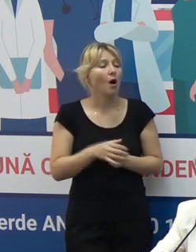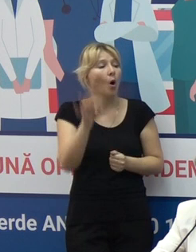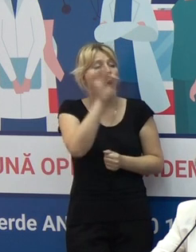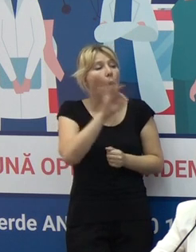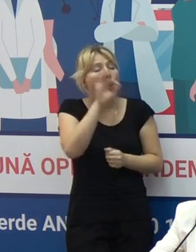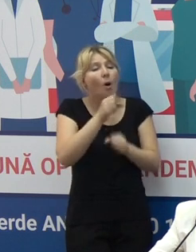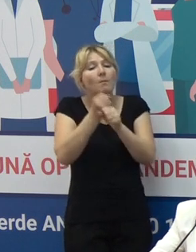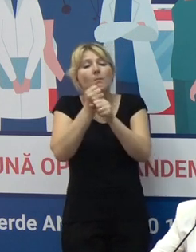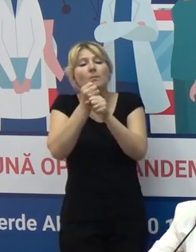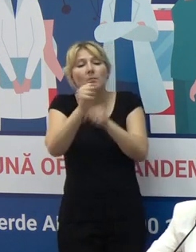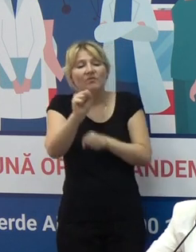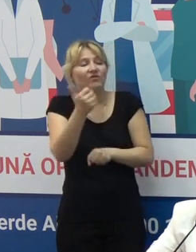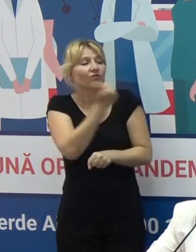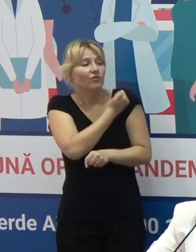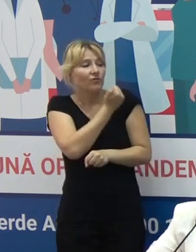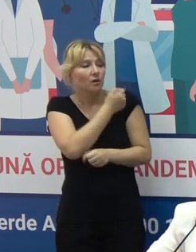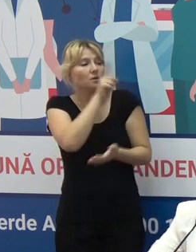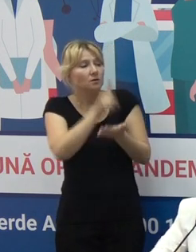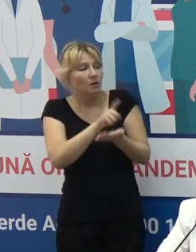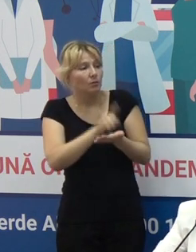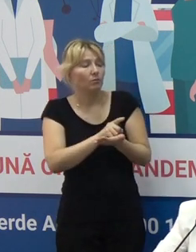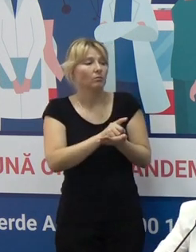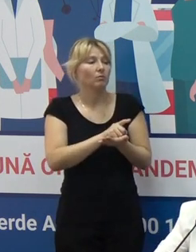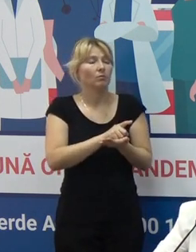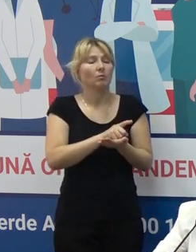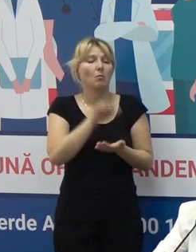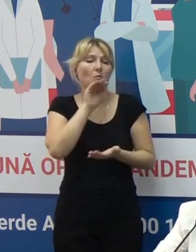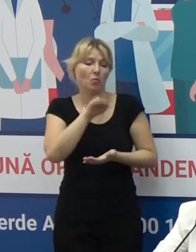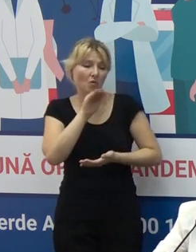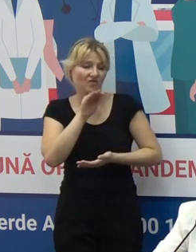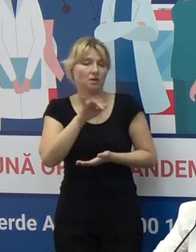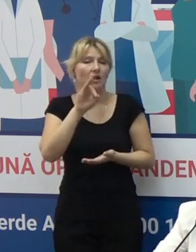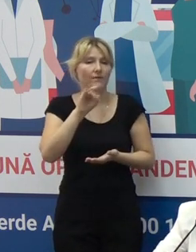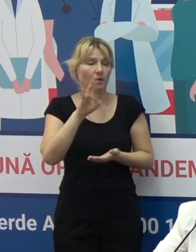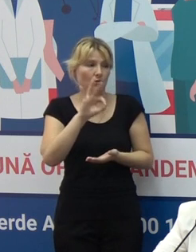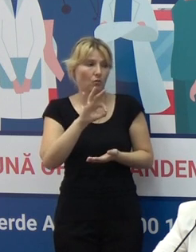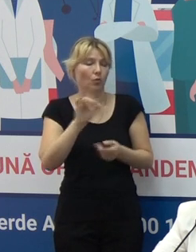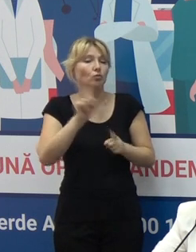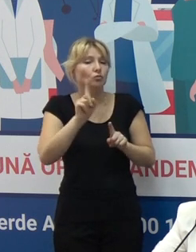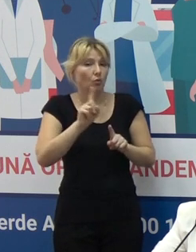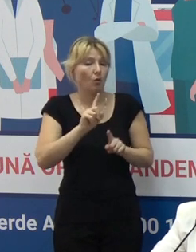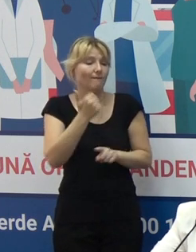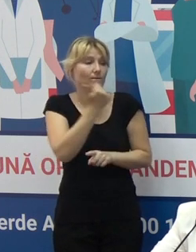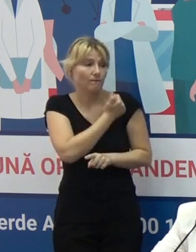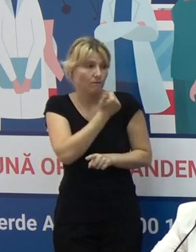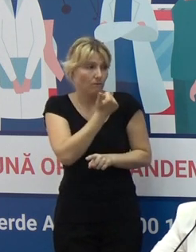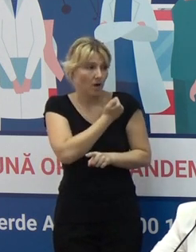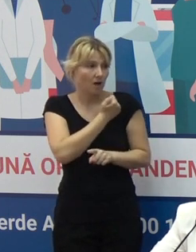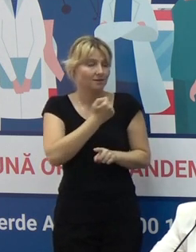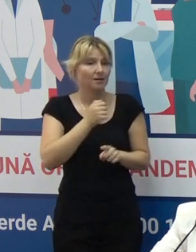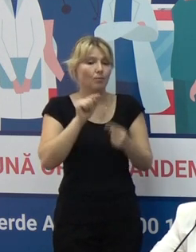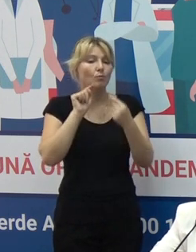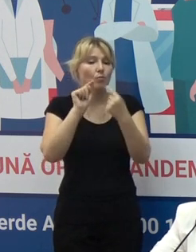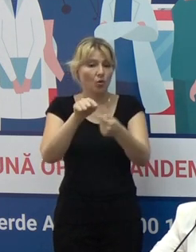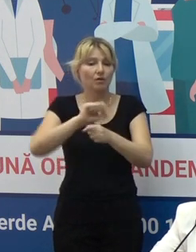obligativitatea vaccinării. Așa cum a menționat și doamna profesor Zianco, vaccinarea cu vaccinul